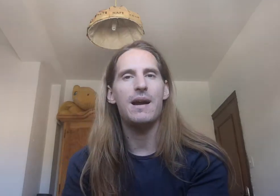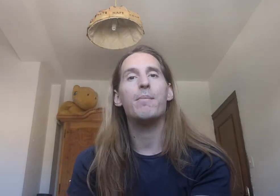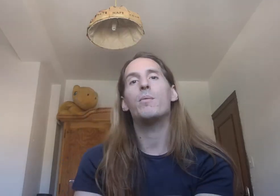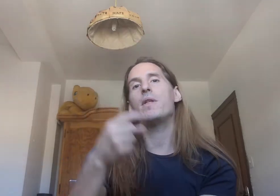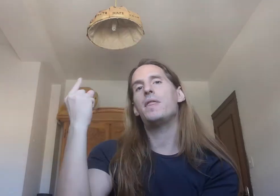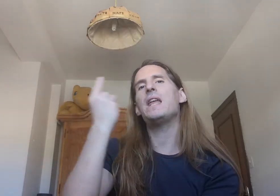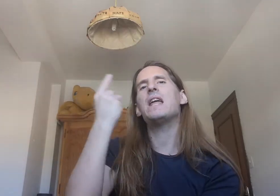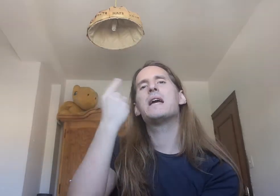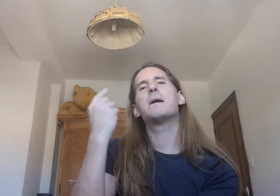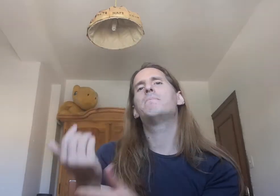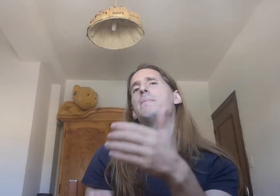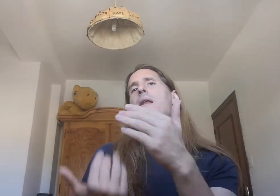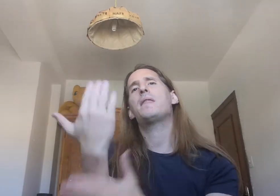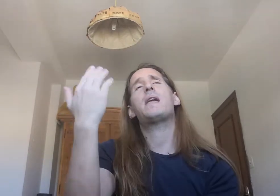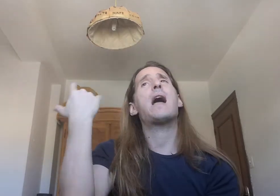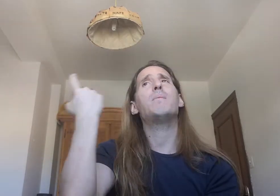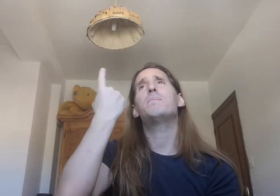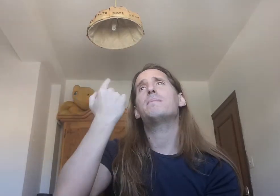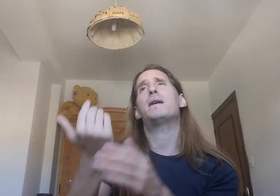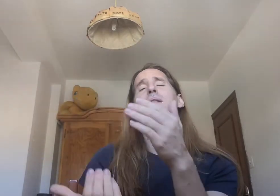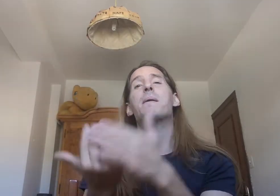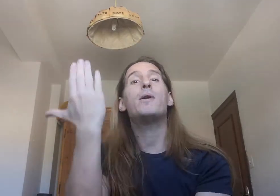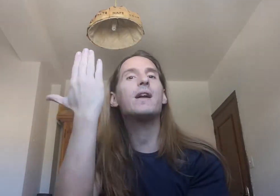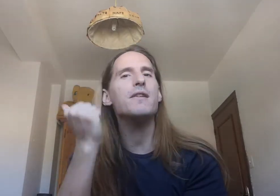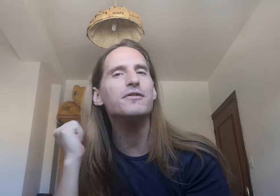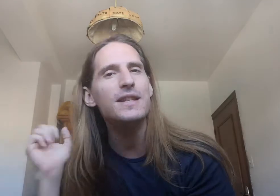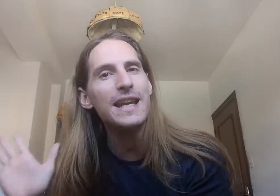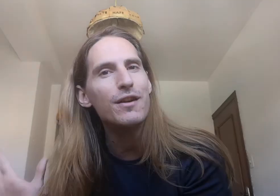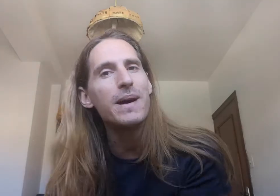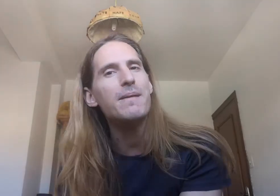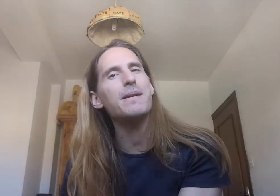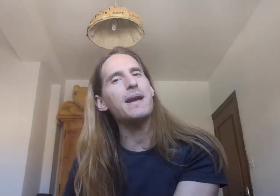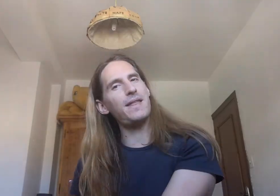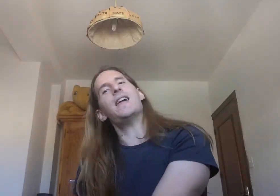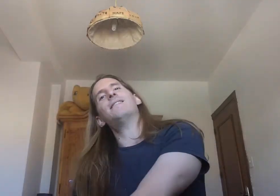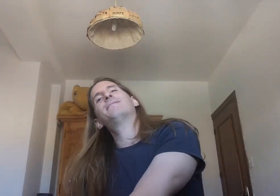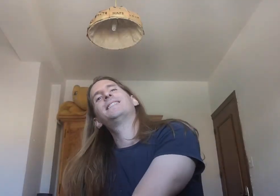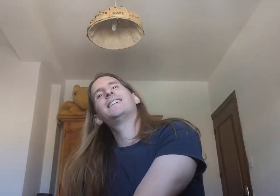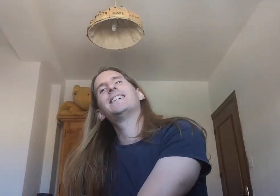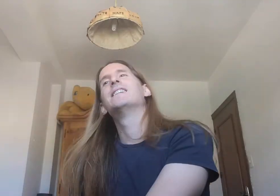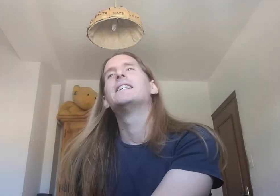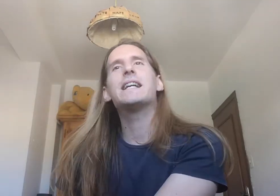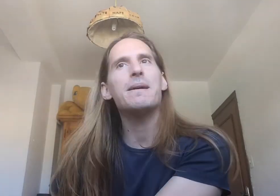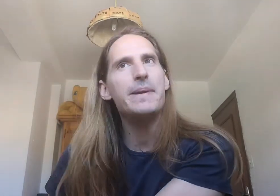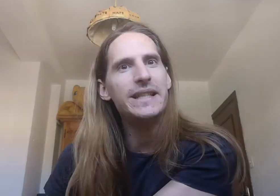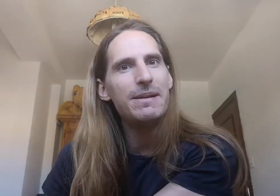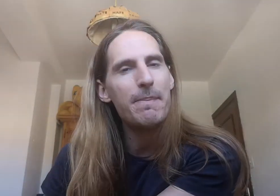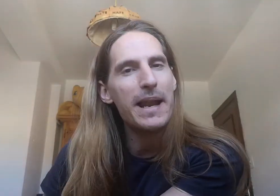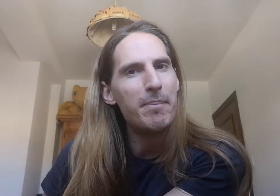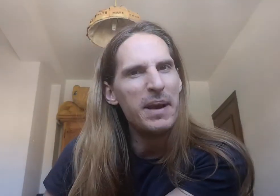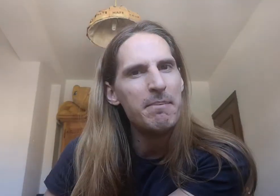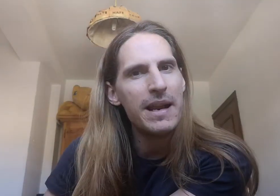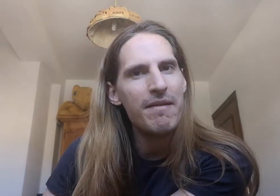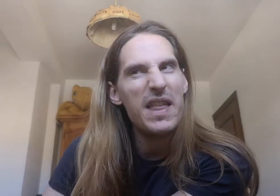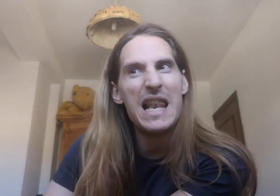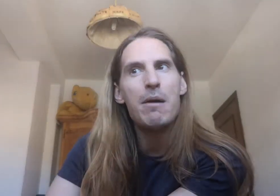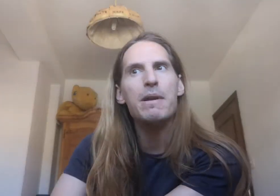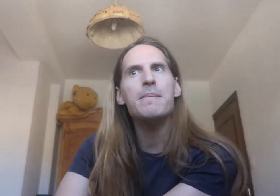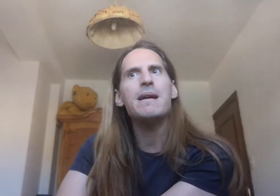¿podemos decir? primer día, es mi primer día pero es que hay un signo para primer día Que también sirve para primera vez La primera